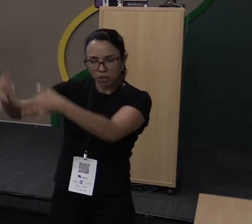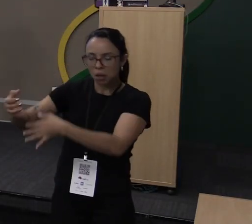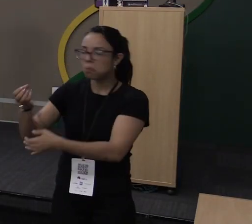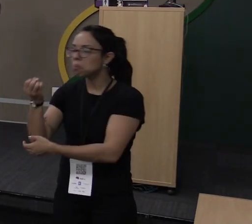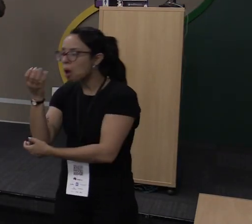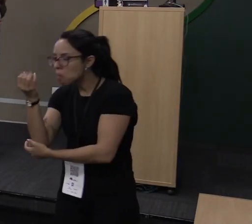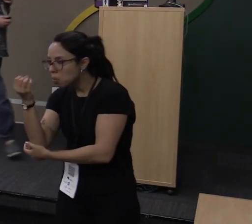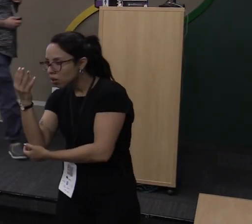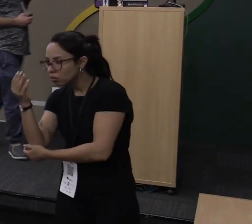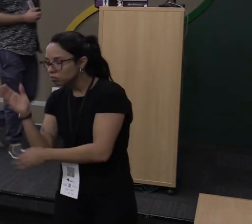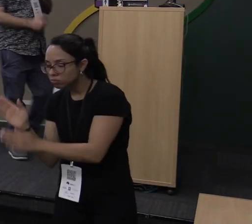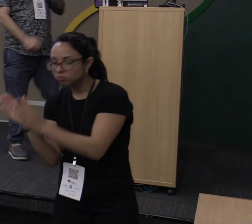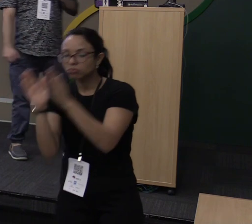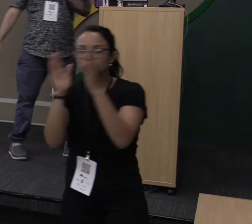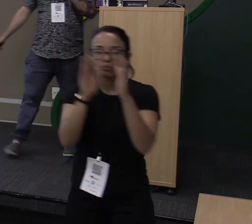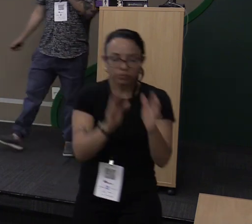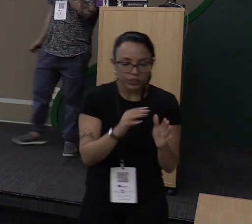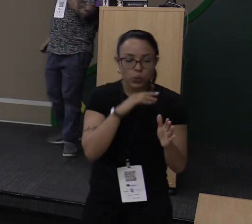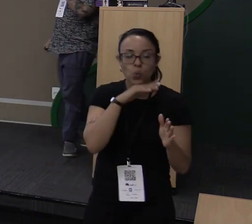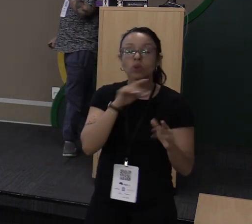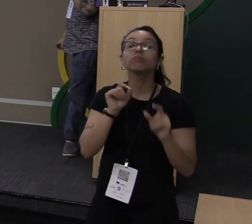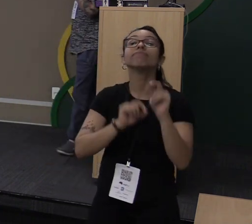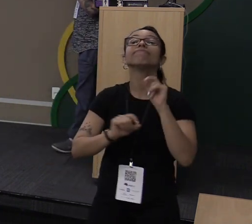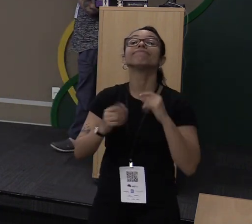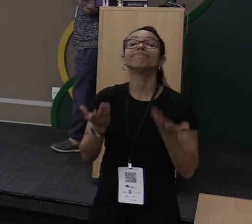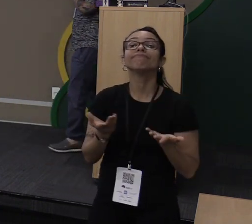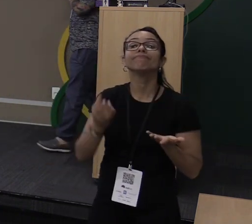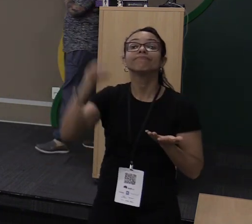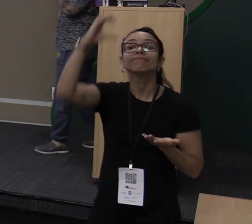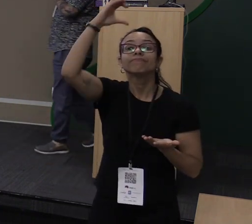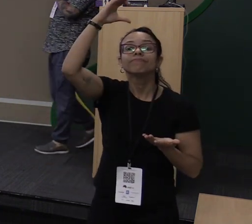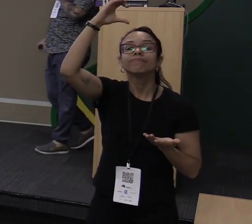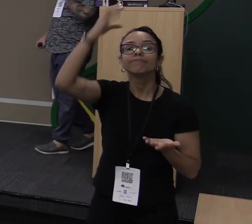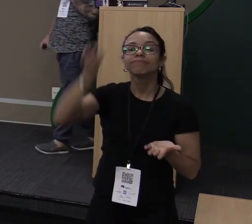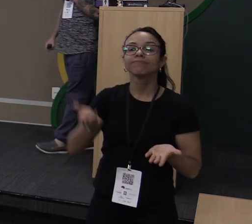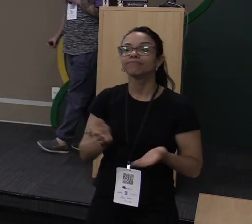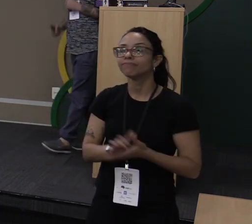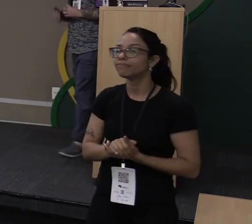Boa. Você tem que gravar aqui. Essa pergunta é boa.